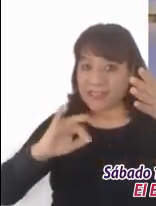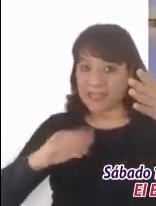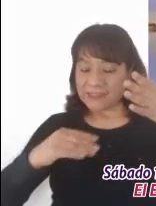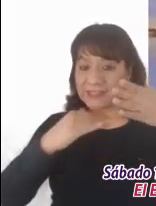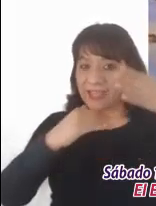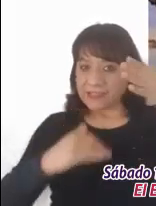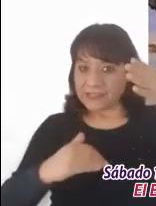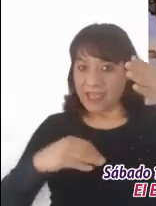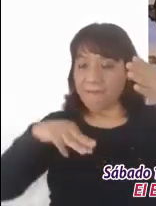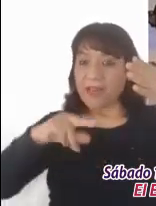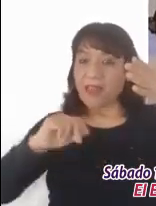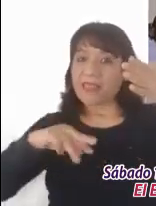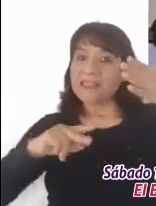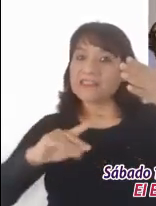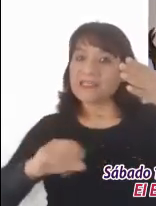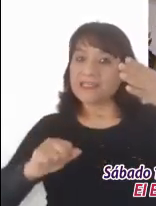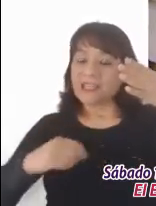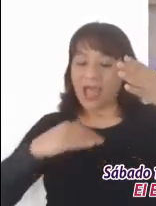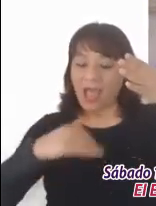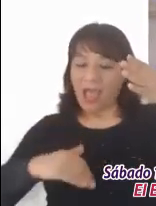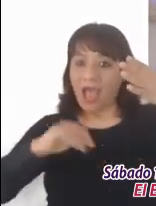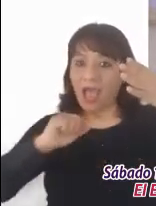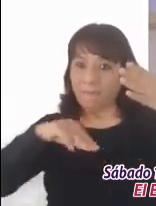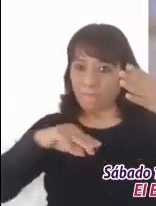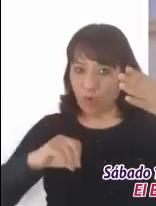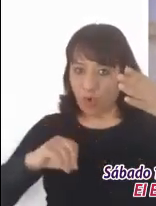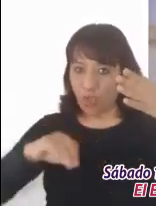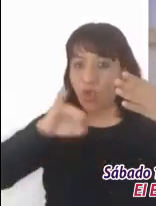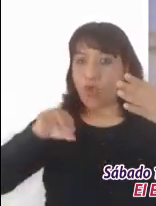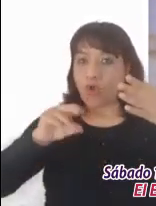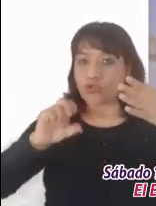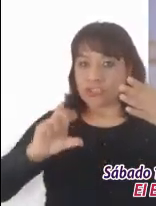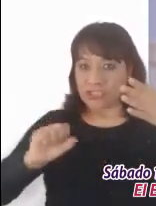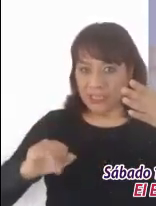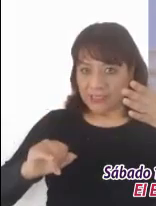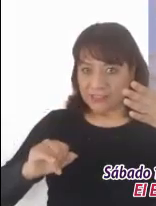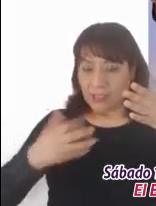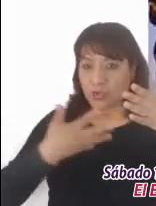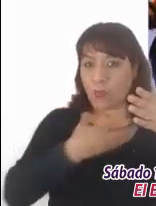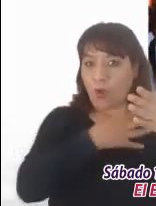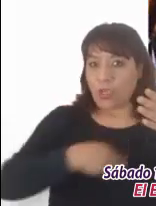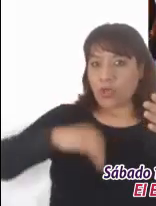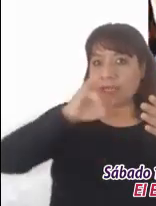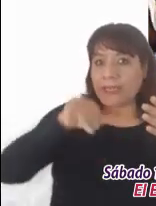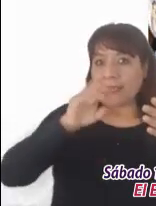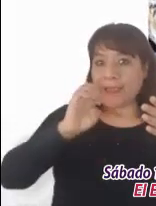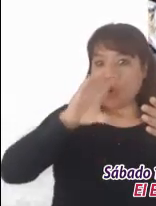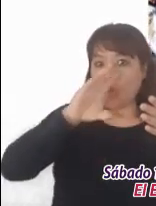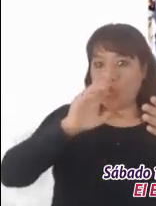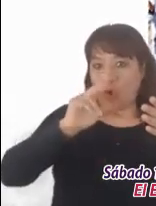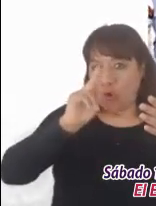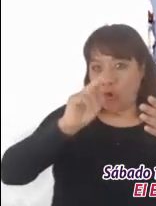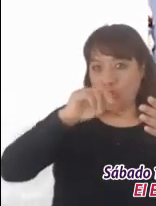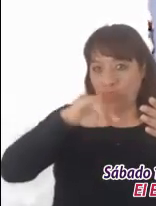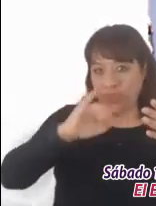Ezequías a Manasés. Manasés a Amón, Amón a Josías. Josías engendró a Jeconías y a